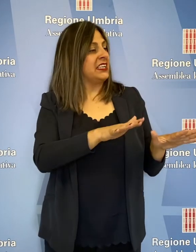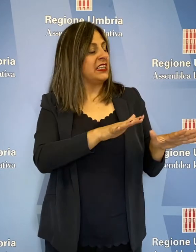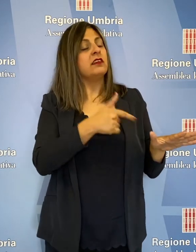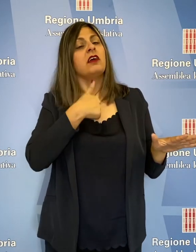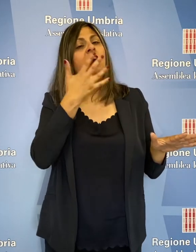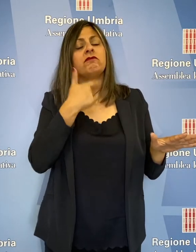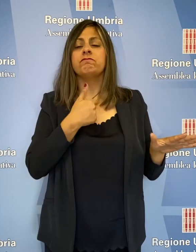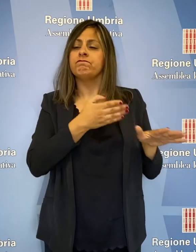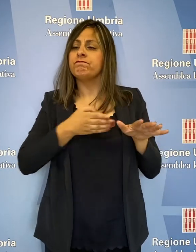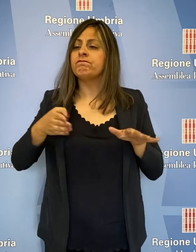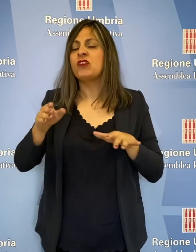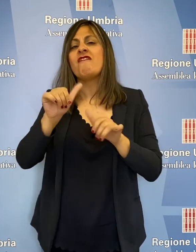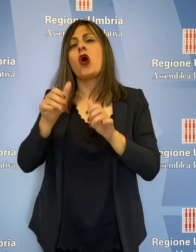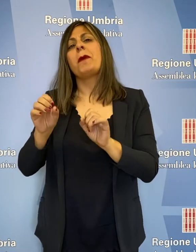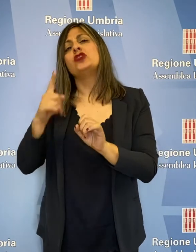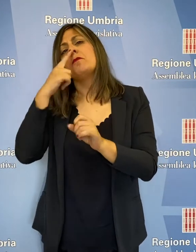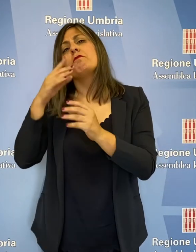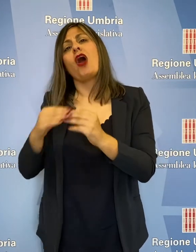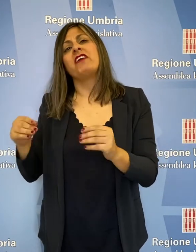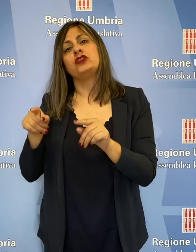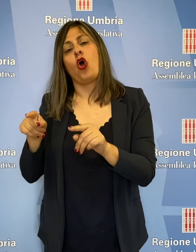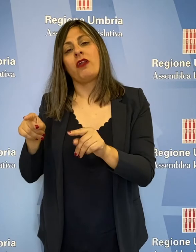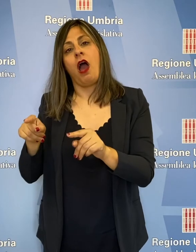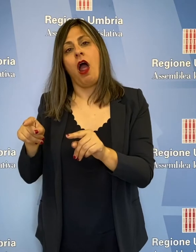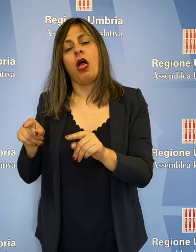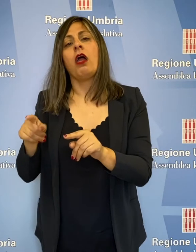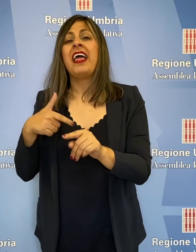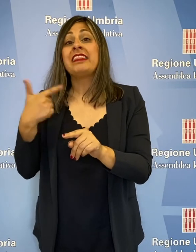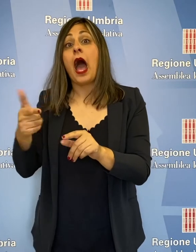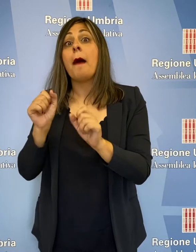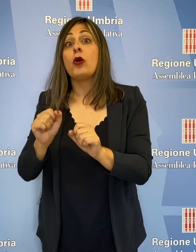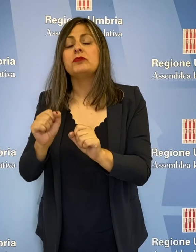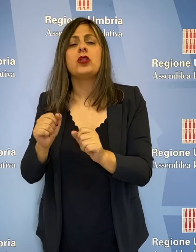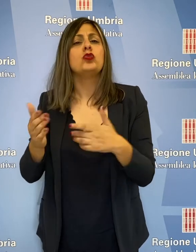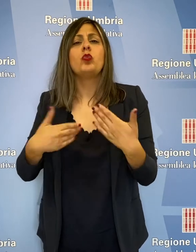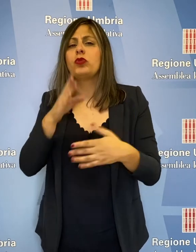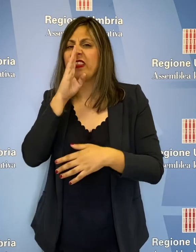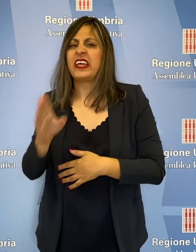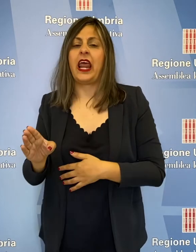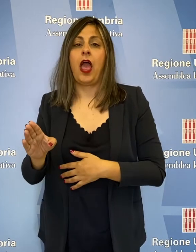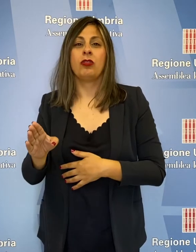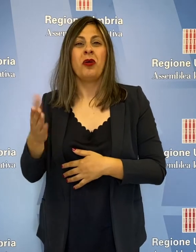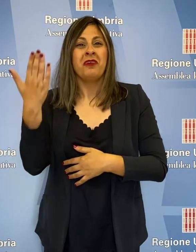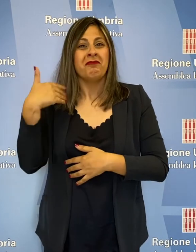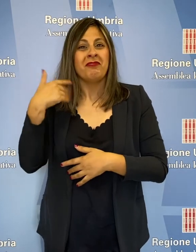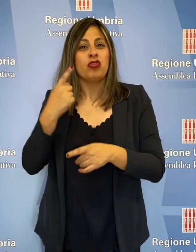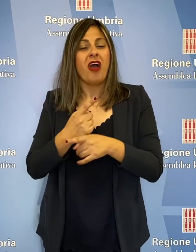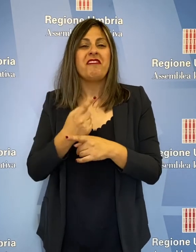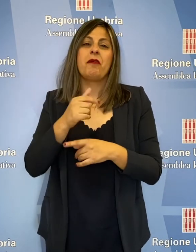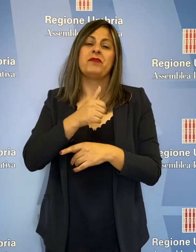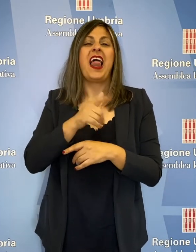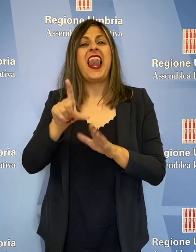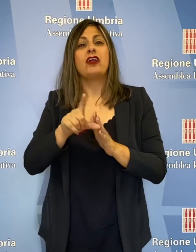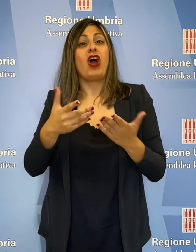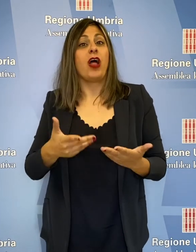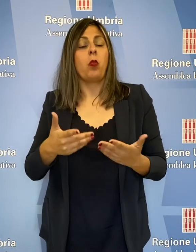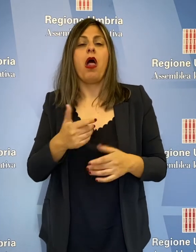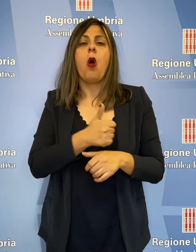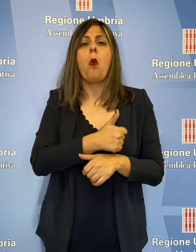e intendono avvicinarsi alla formazione professionale, consentendogli di farlo da subito, senza attendere, come prevede la legge attualmente,